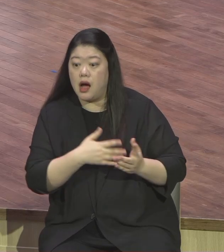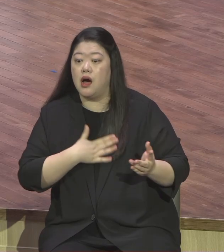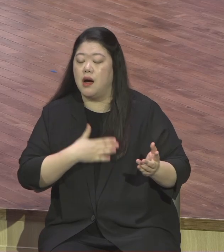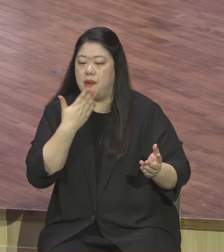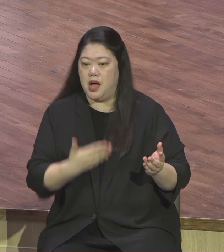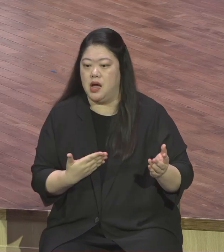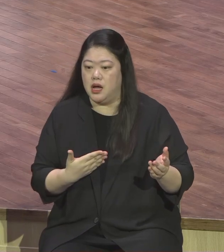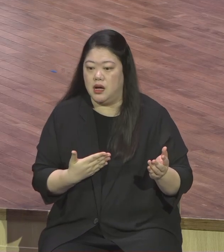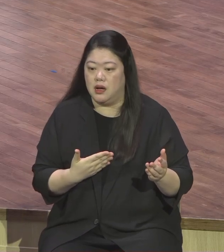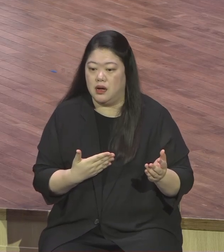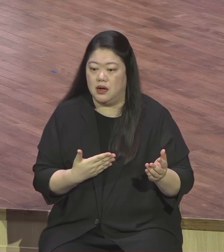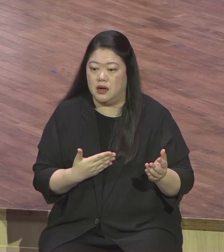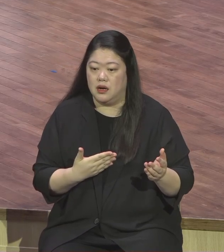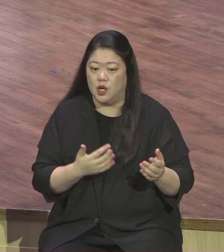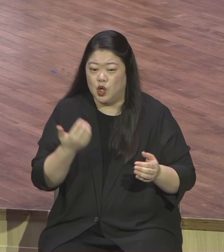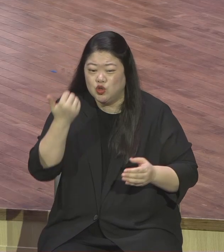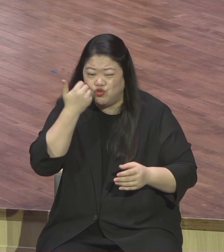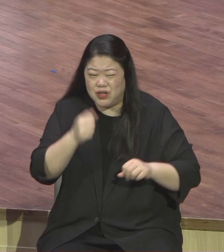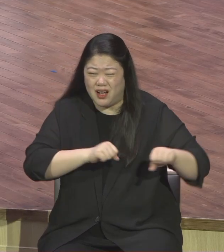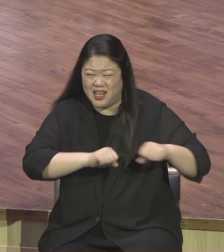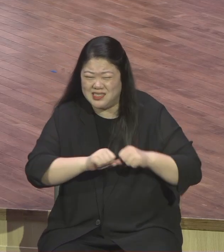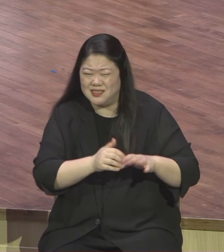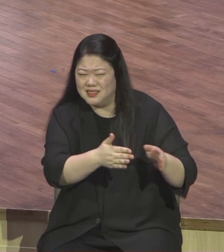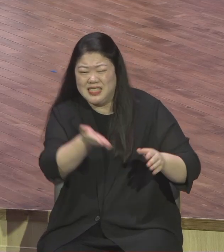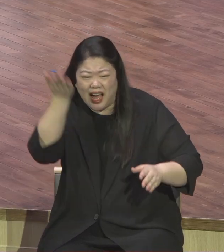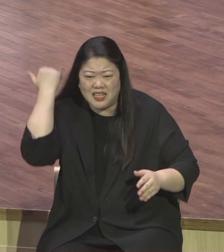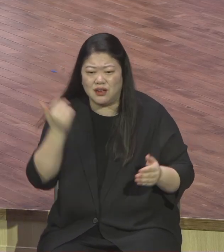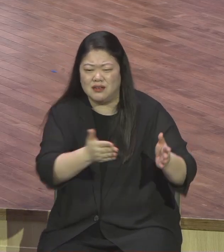심부름하구나 그리스도 눈으로 쫙 예수님 딱 보면 다 알잖아요